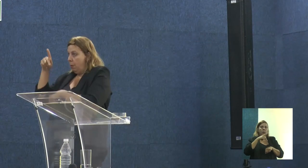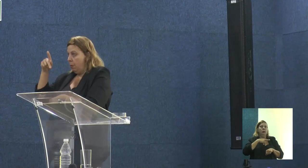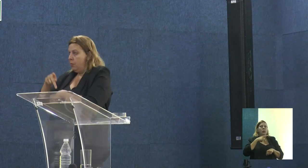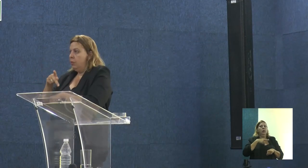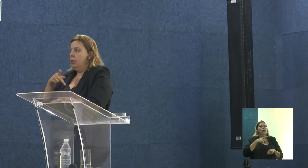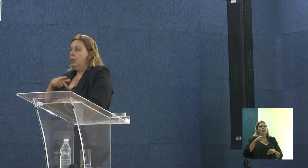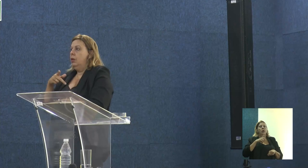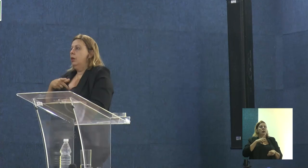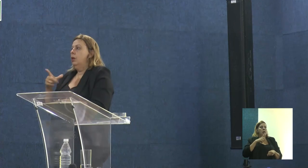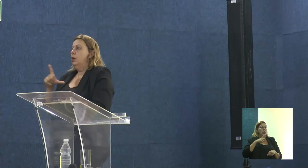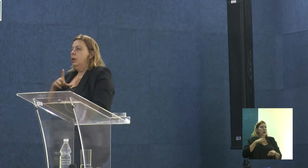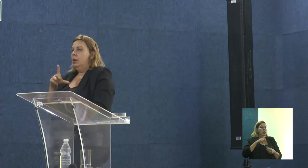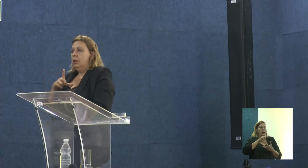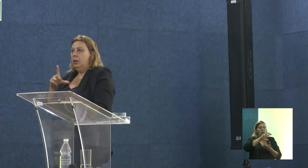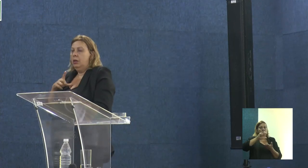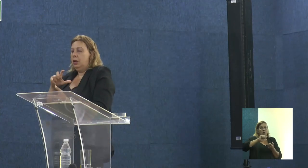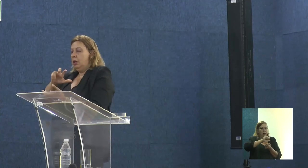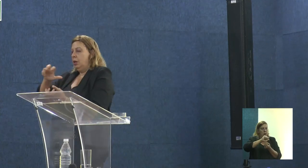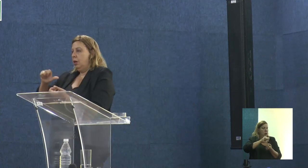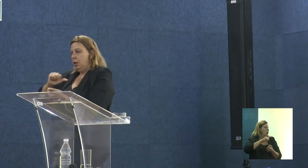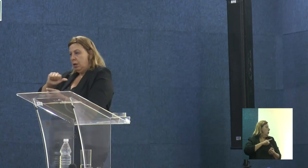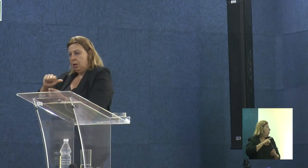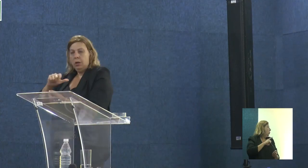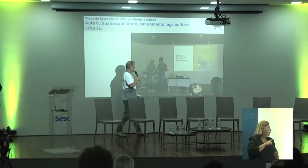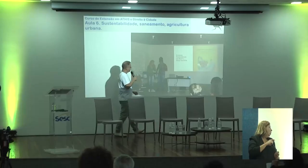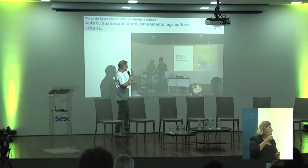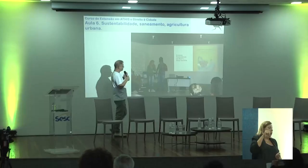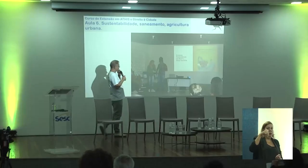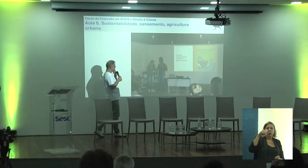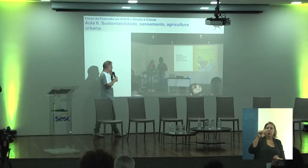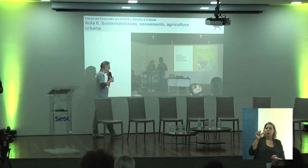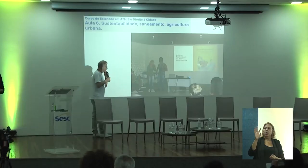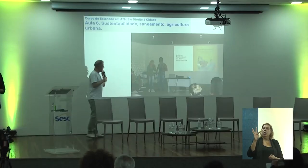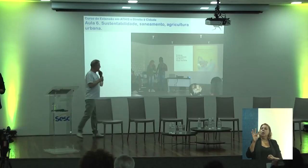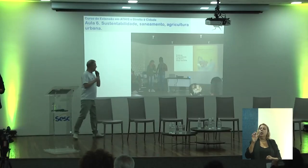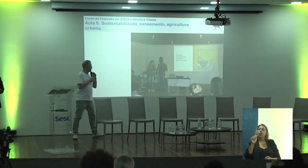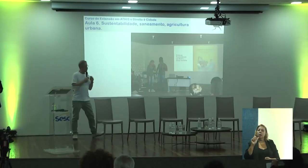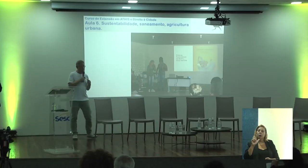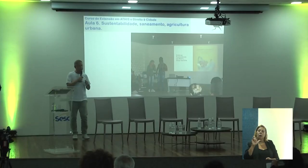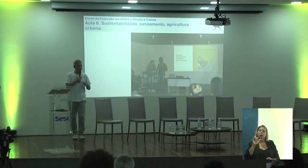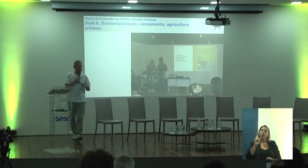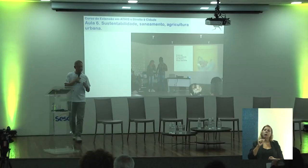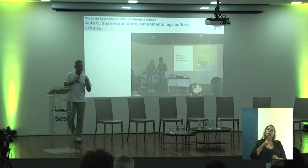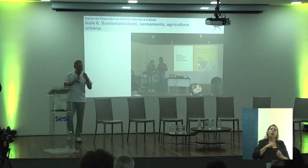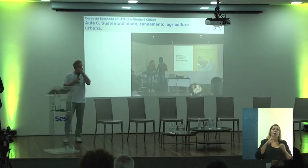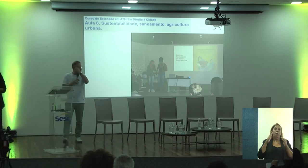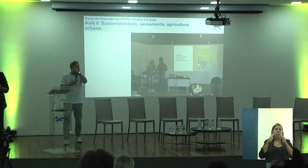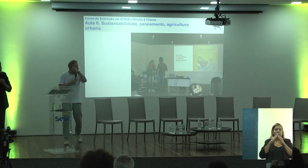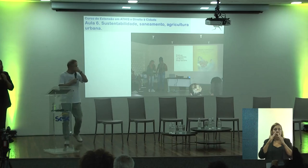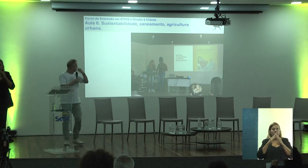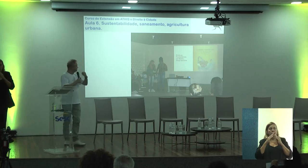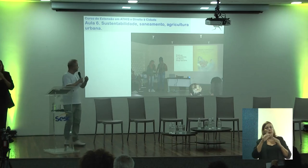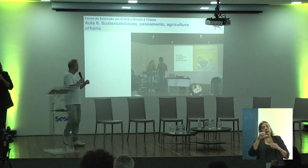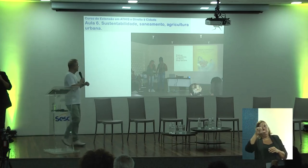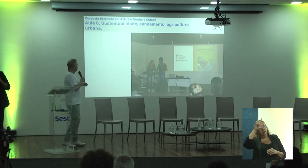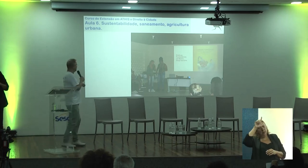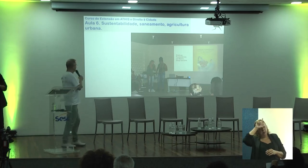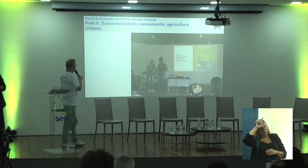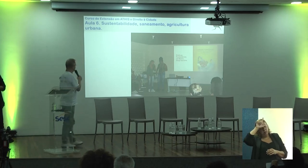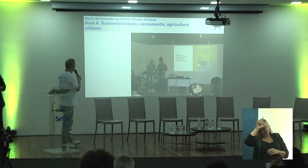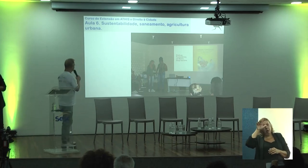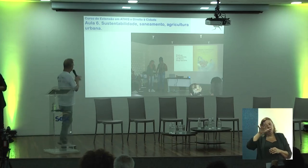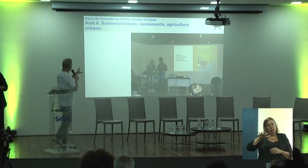em questão de desenvolvimento sustentável, e Natália, que é moradora, liderança lá da área,